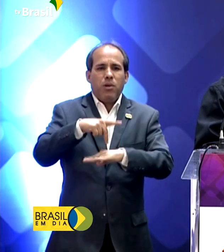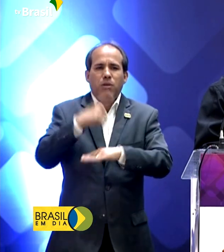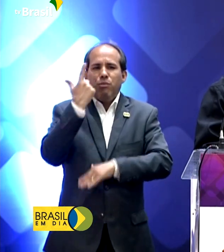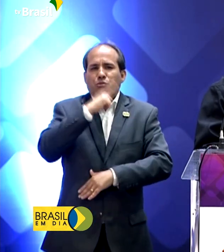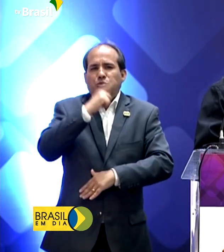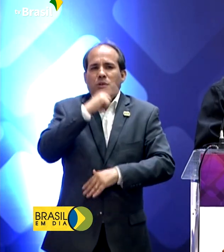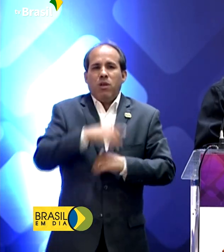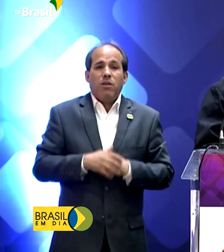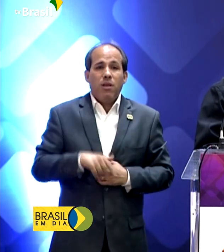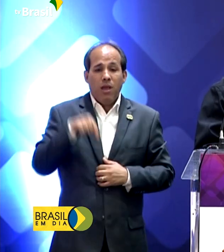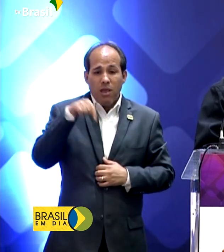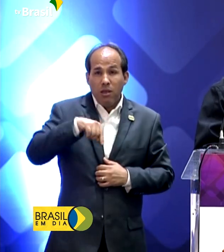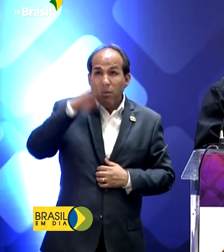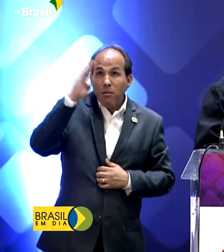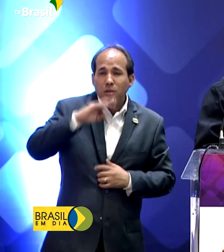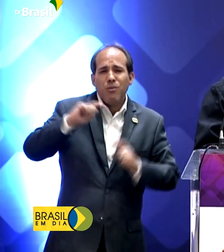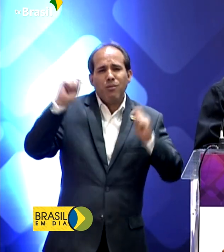E o Brasil tem tudo para ser uma grande nação.